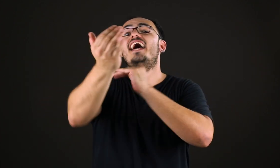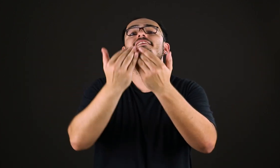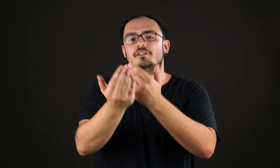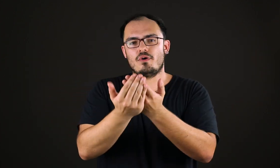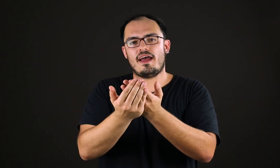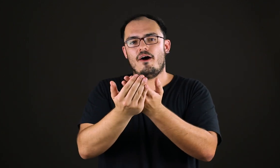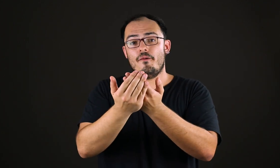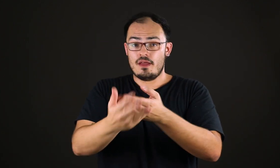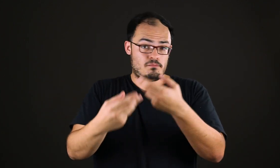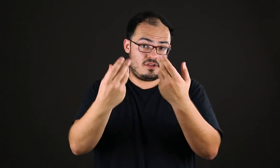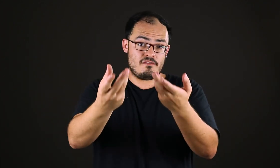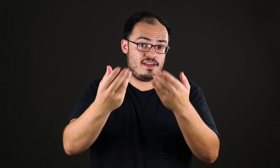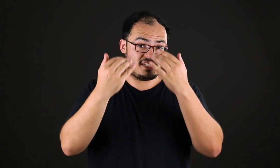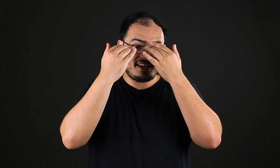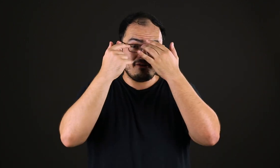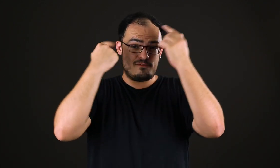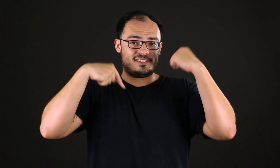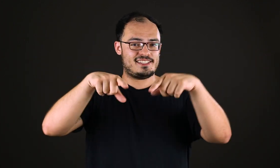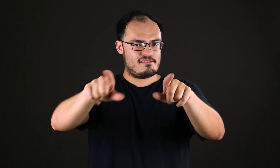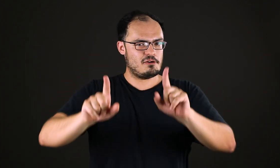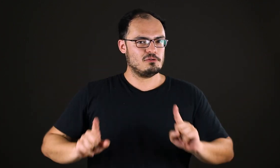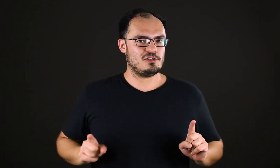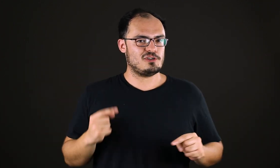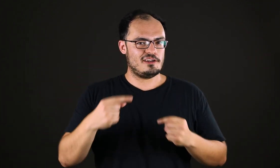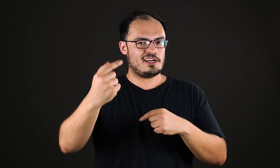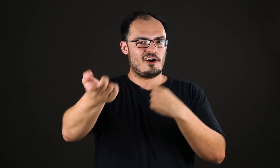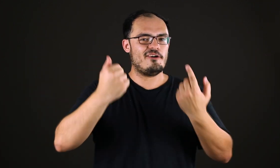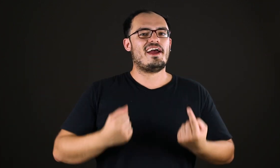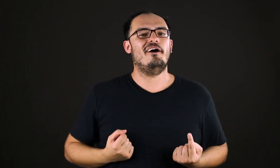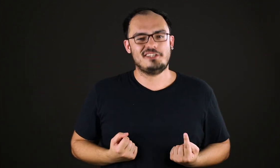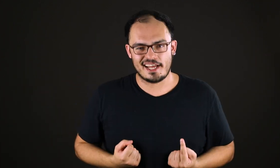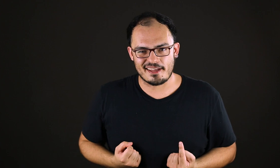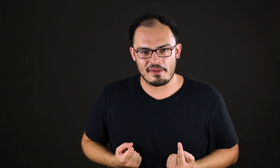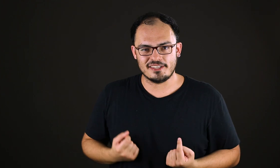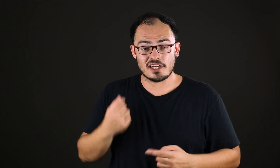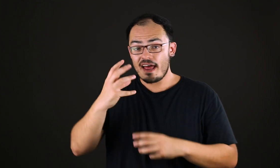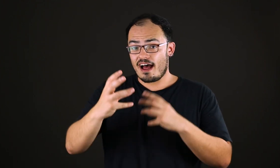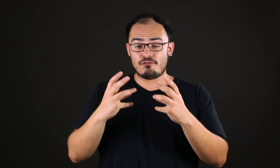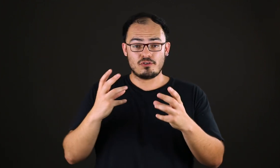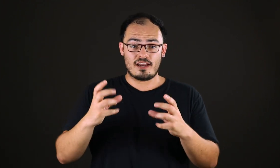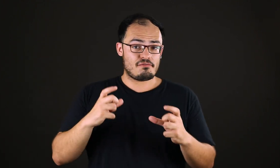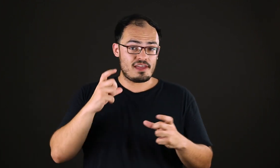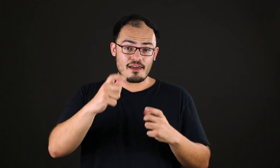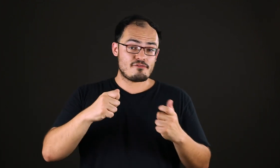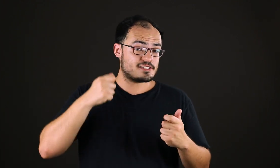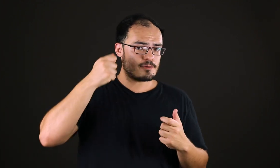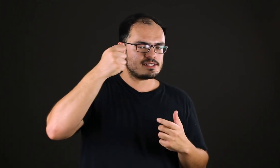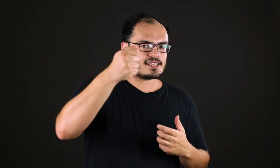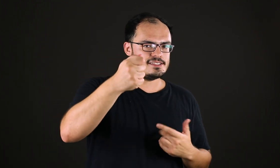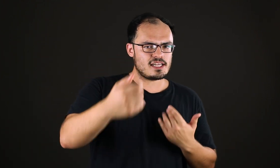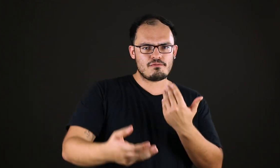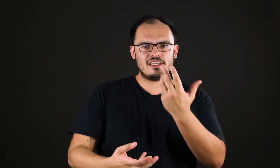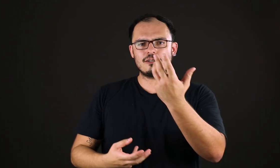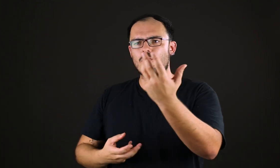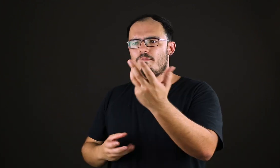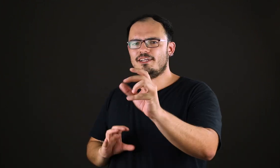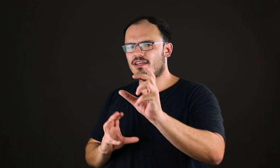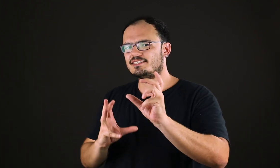direta do real. Porque, veja, nem o que você está vendo com seus olhos agora é o real diretamente. A fotografia, ela fixa um instante, ela fixa um momento, ela